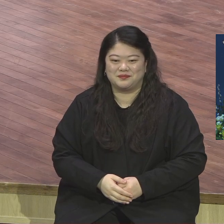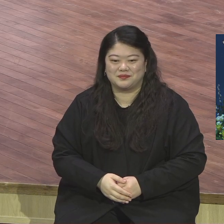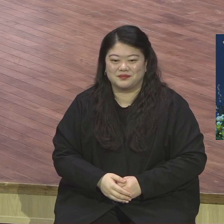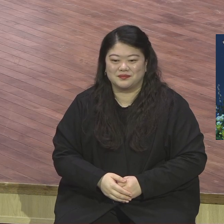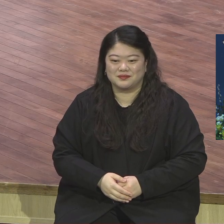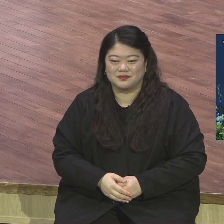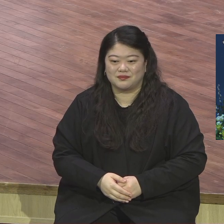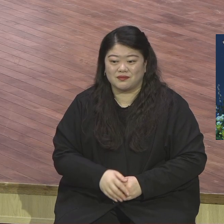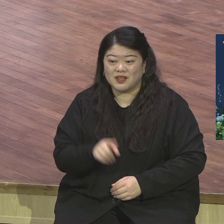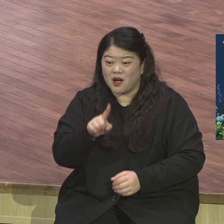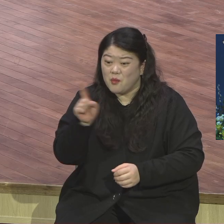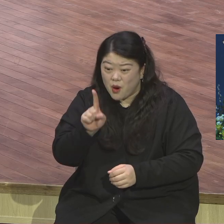응답 시스템이다.